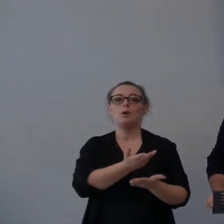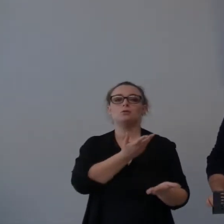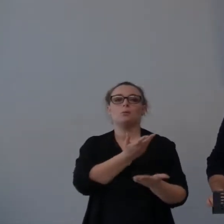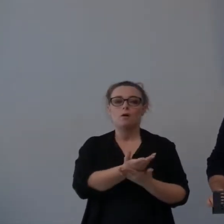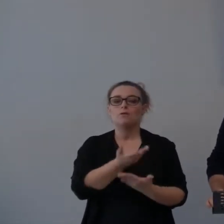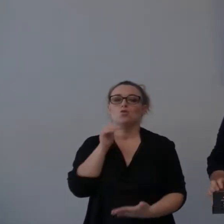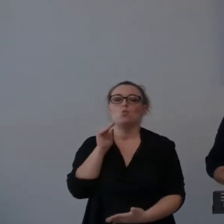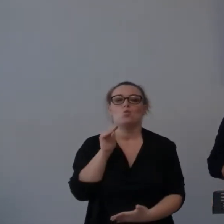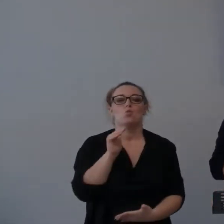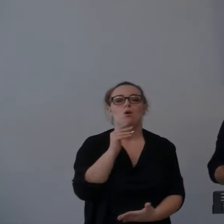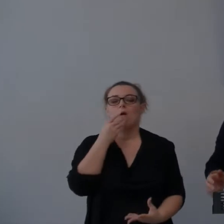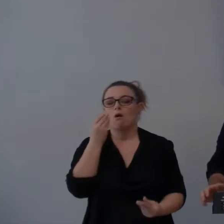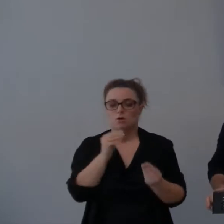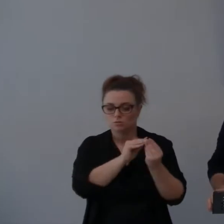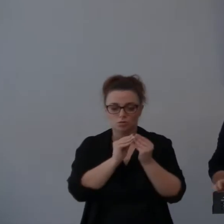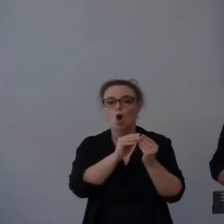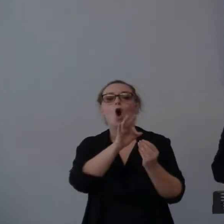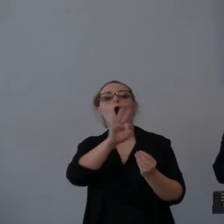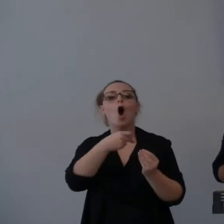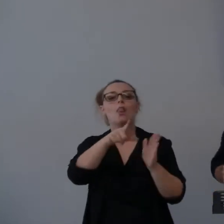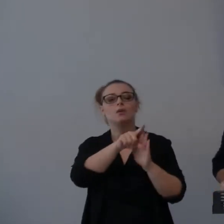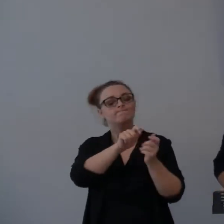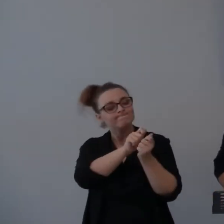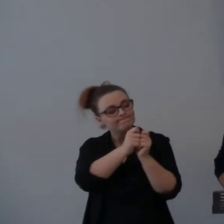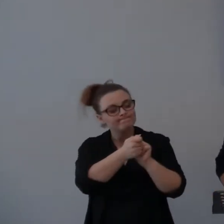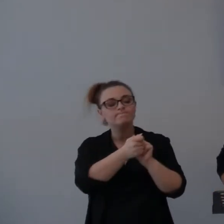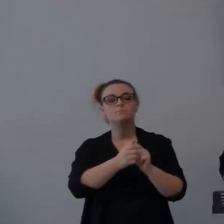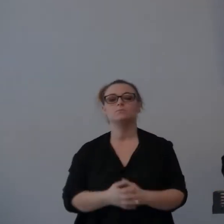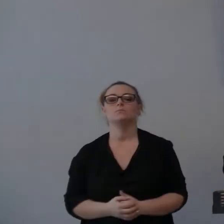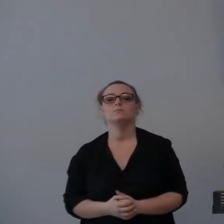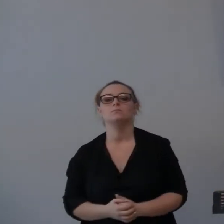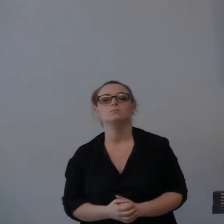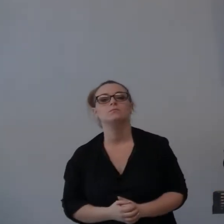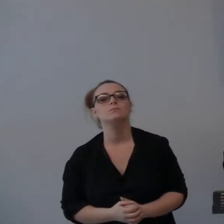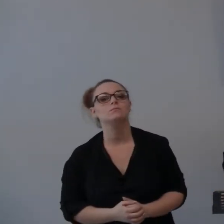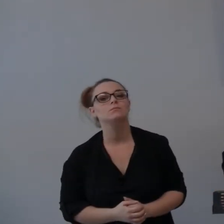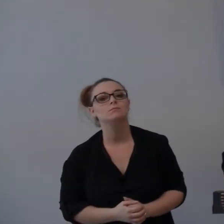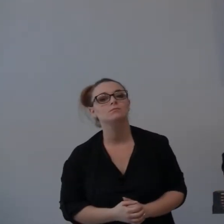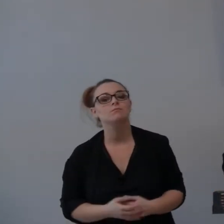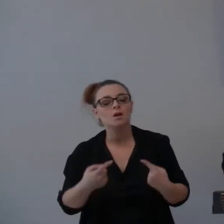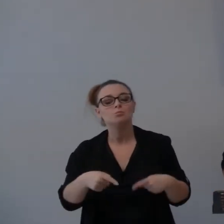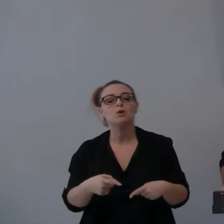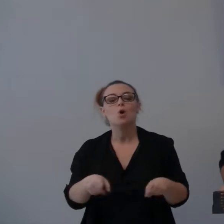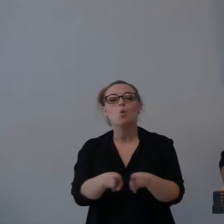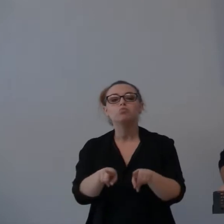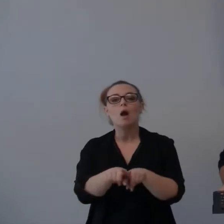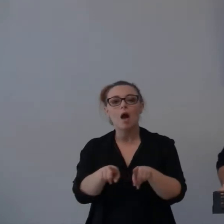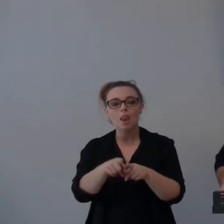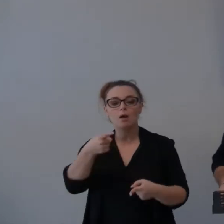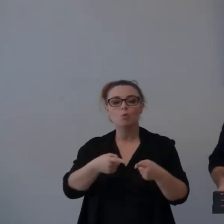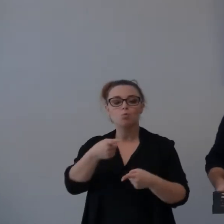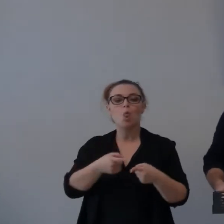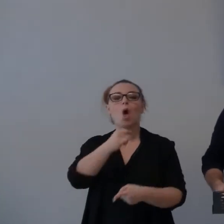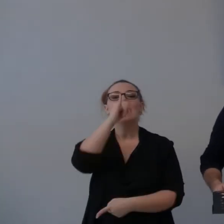ma tante vengono modificate, tante cose da un giorno all'altro e quindi questo anche viveva il popolo.